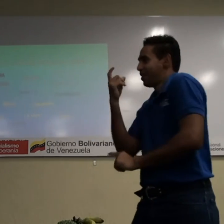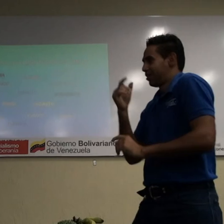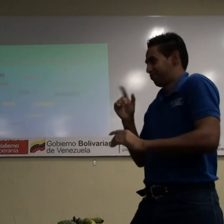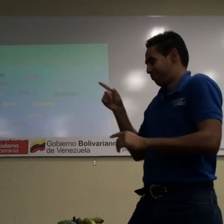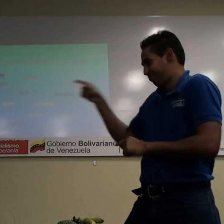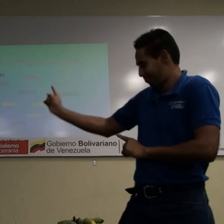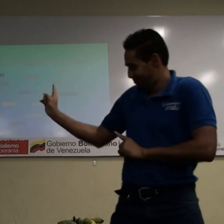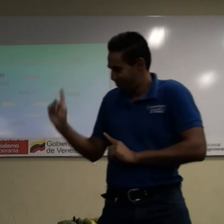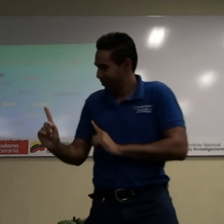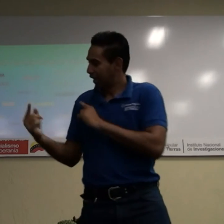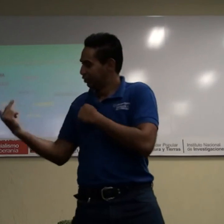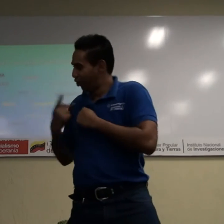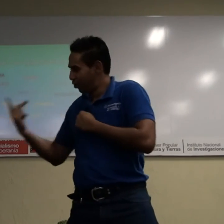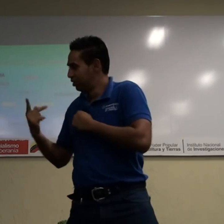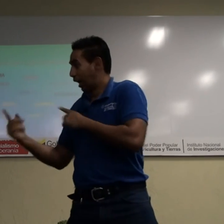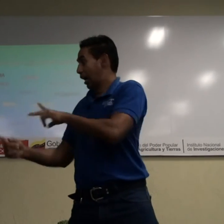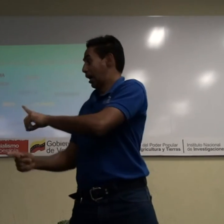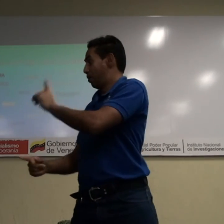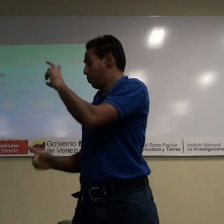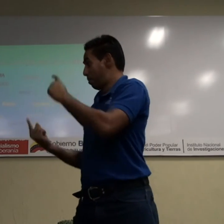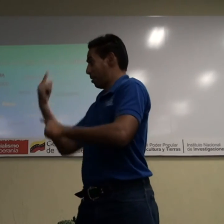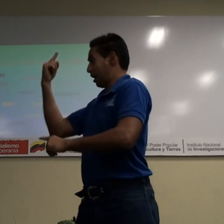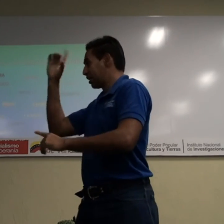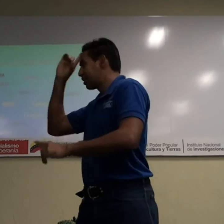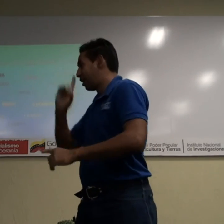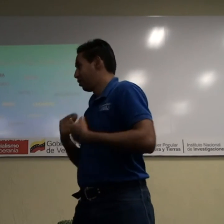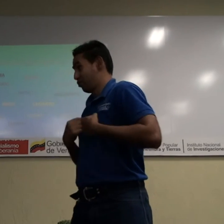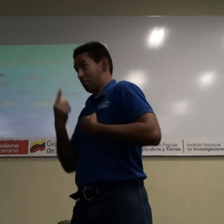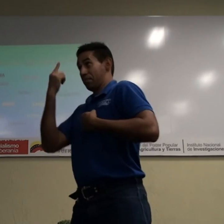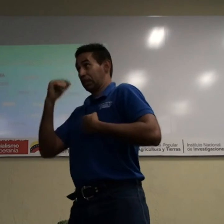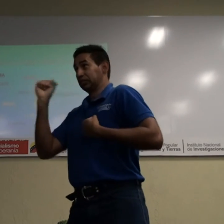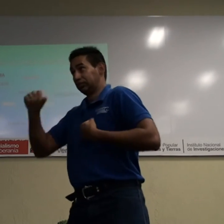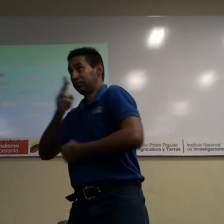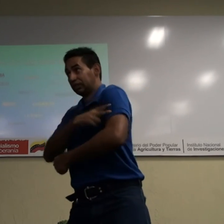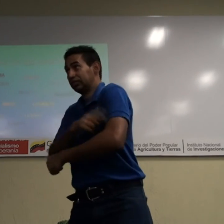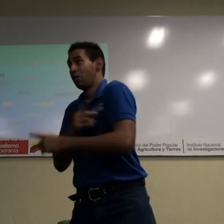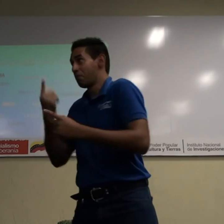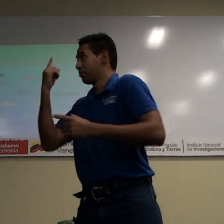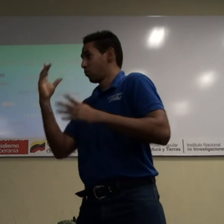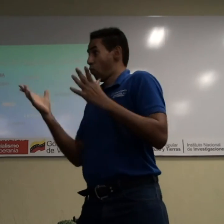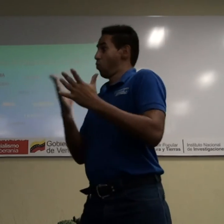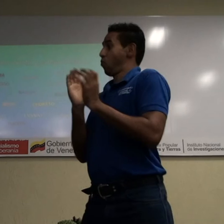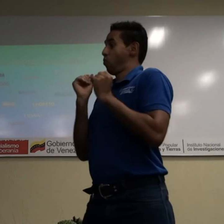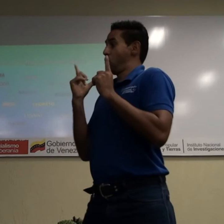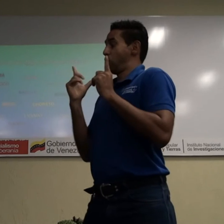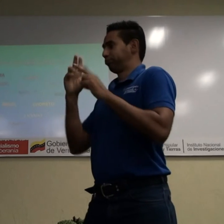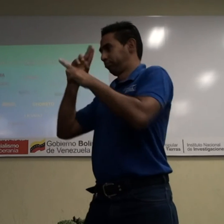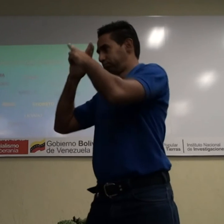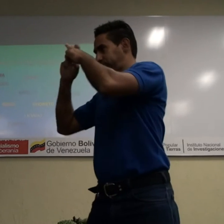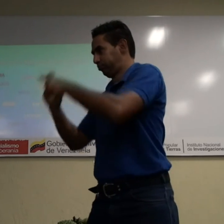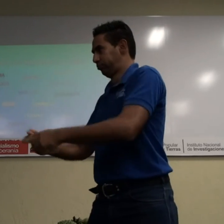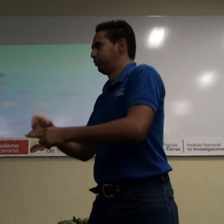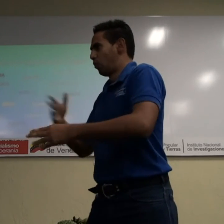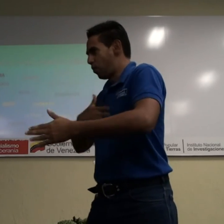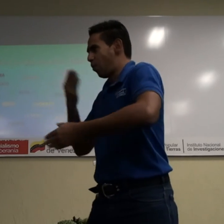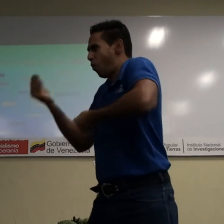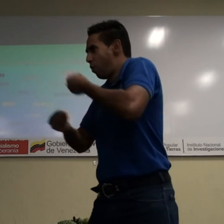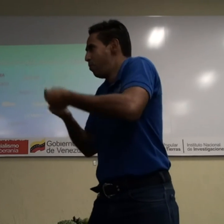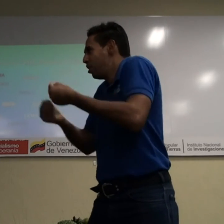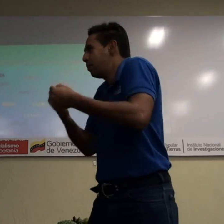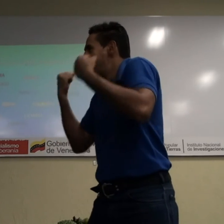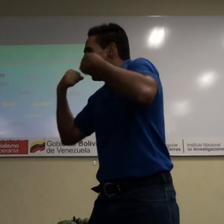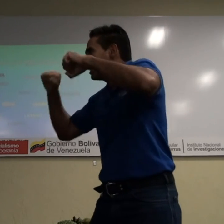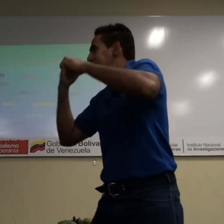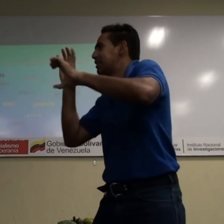es lo que la ley significa, y por eso, se están tomando personas, como líderes, ¿para qué? Para que sean delegados, y